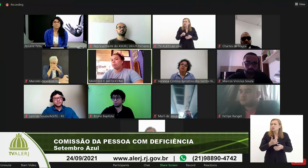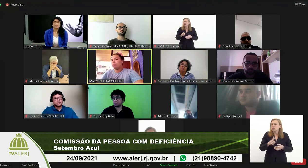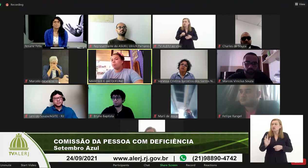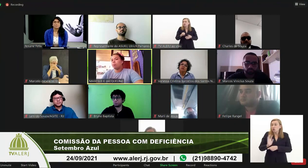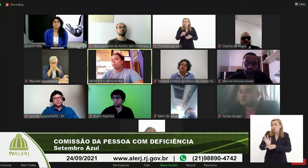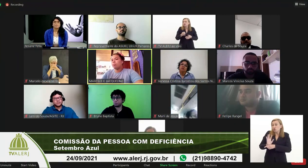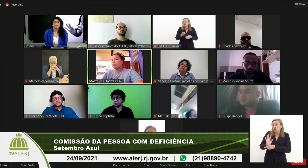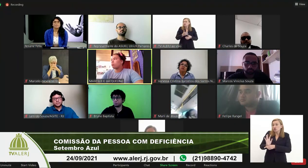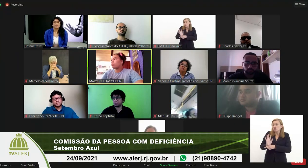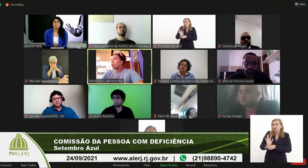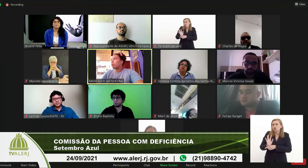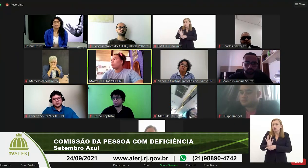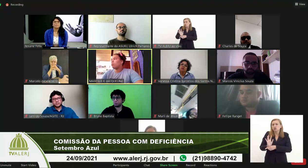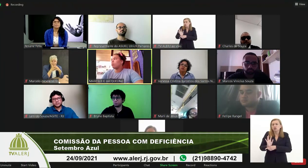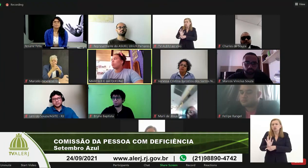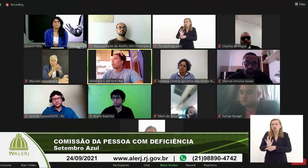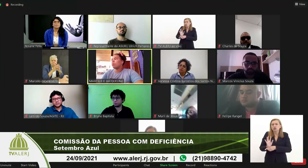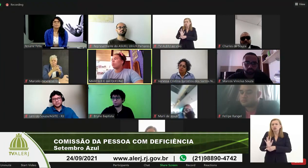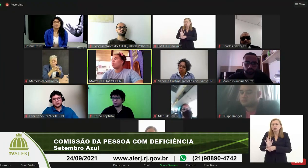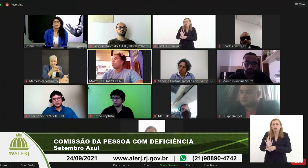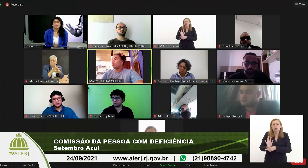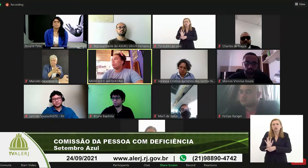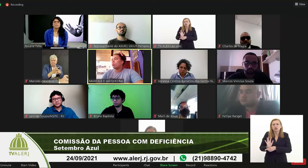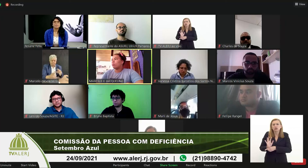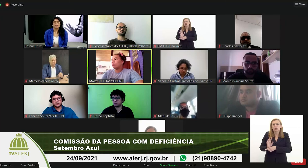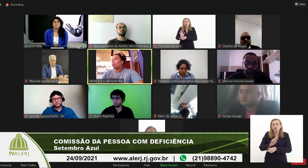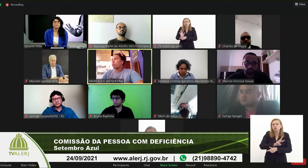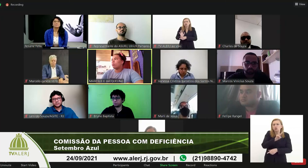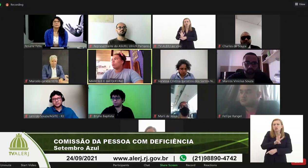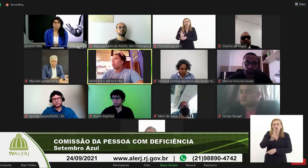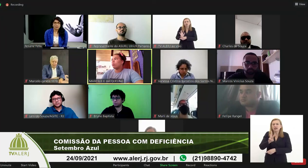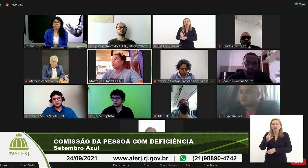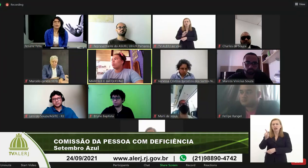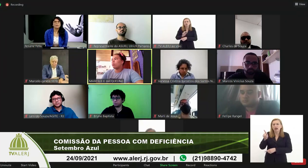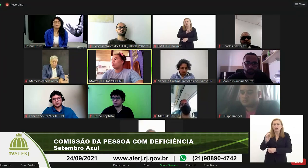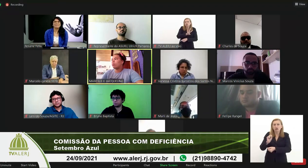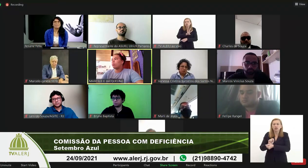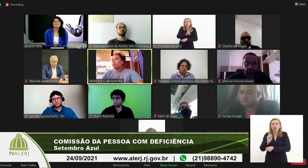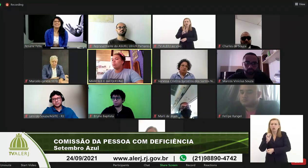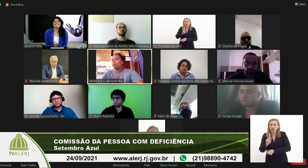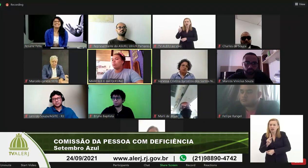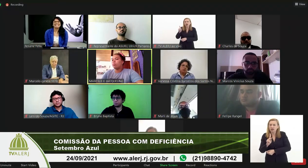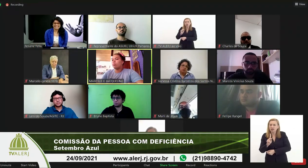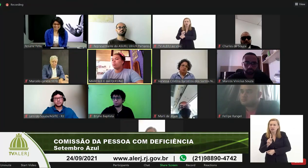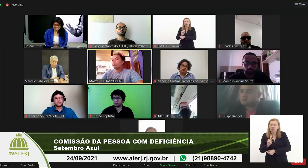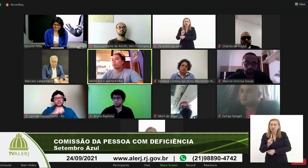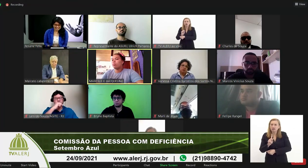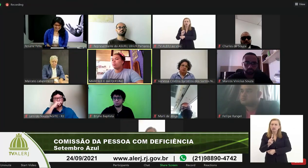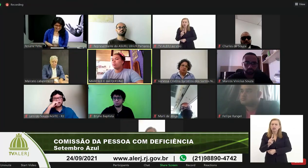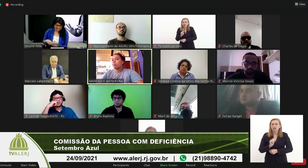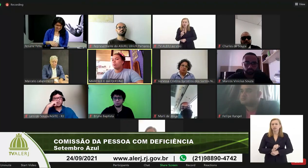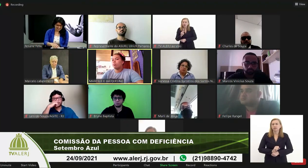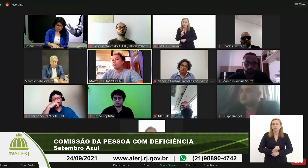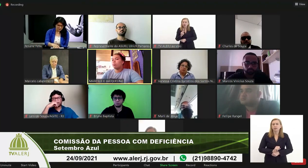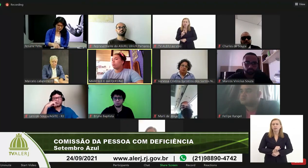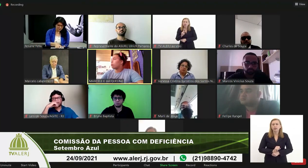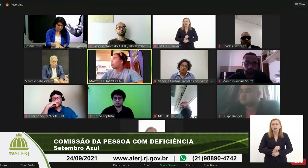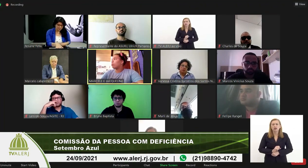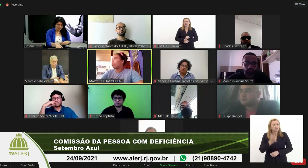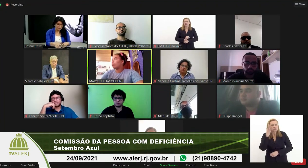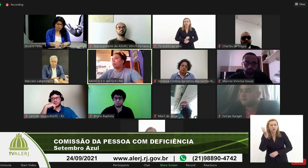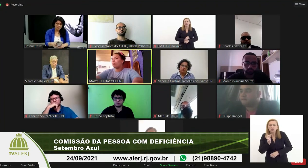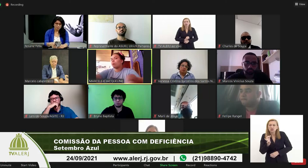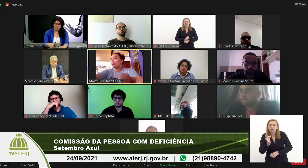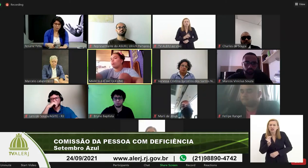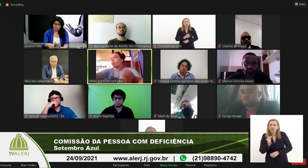vídeo ficará ficará lá no site tá bom? a gente a gente está com ele aí mas eu não sei